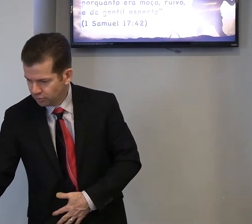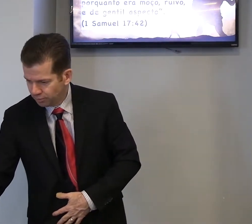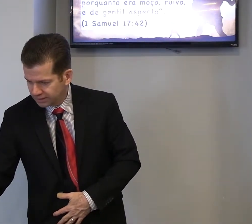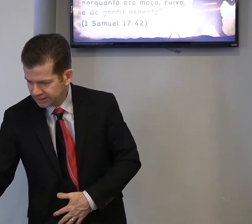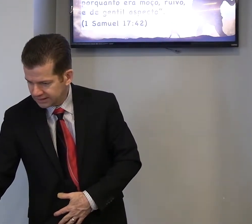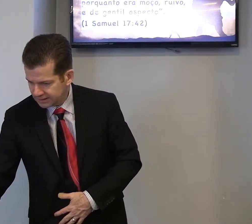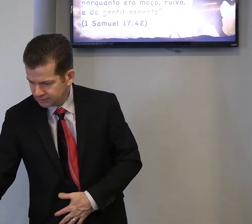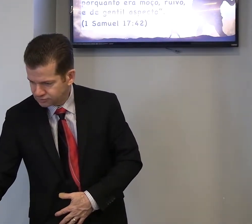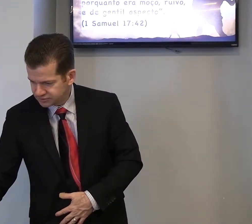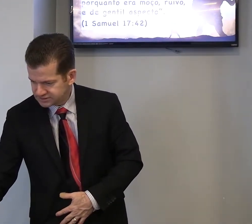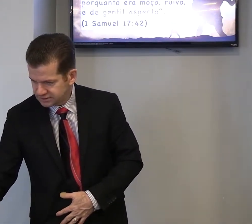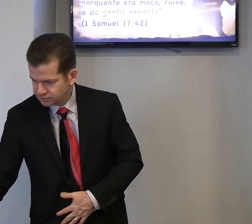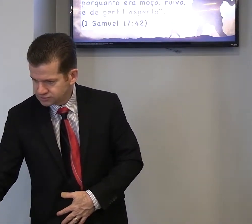vou pôr aqui os versículos.